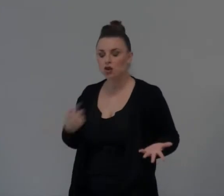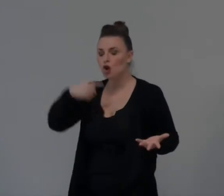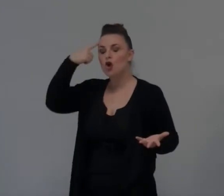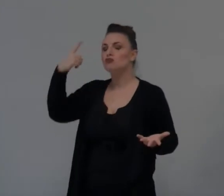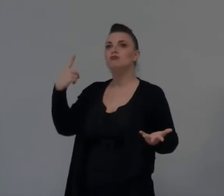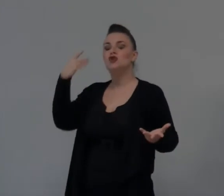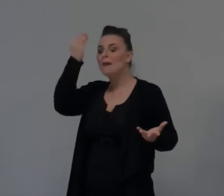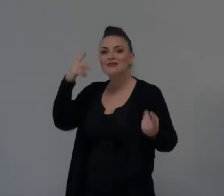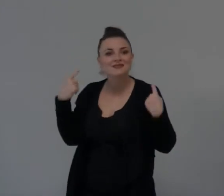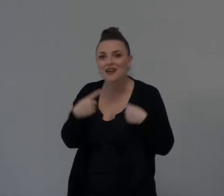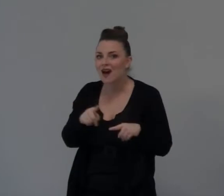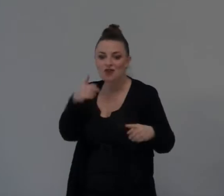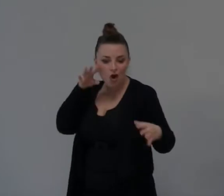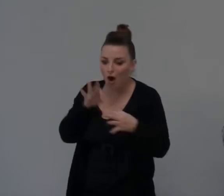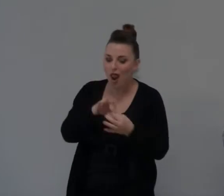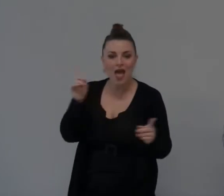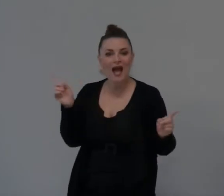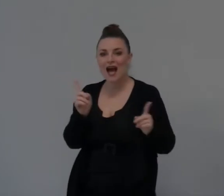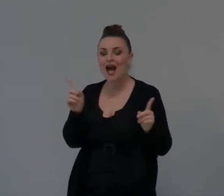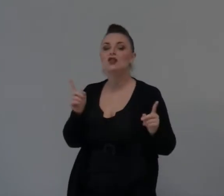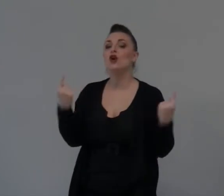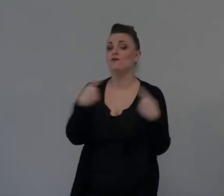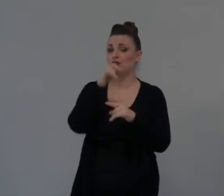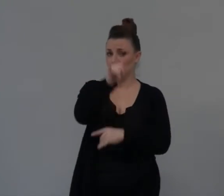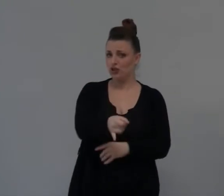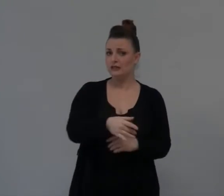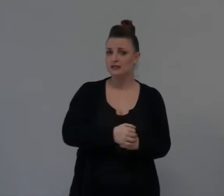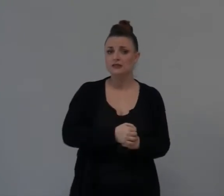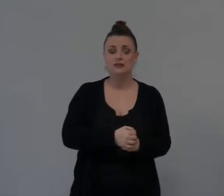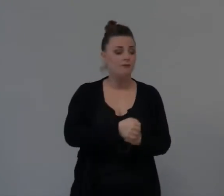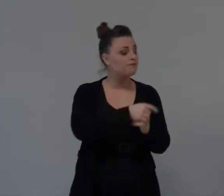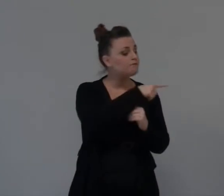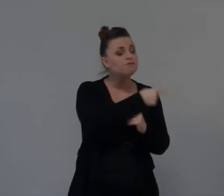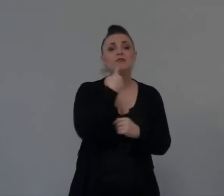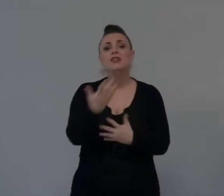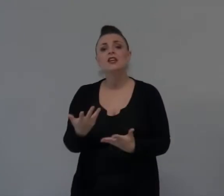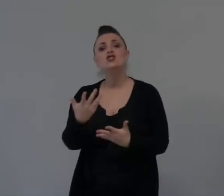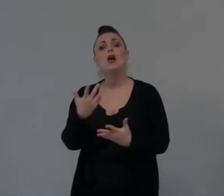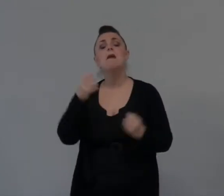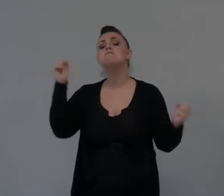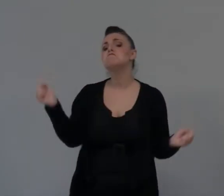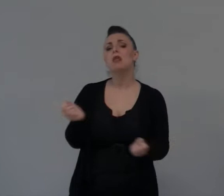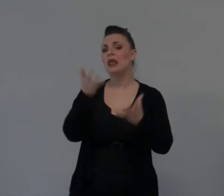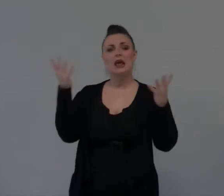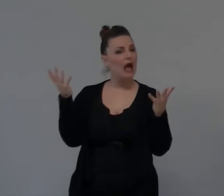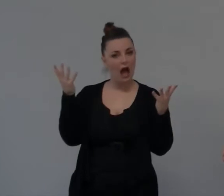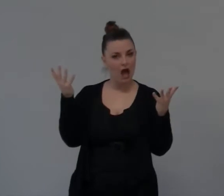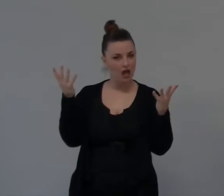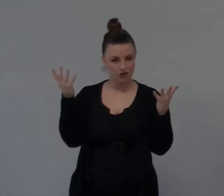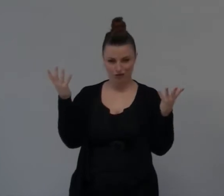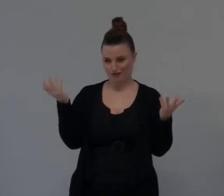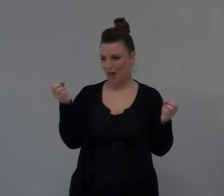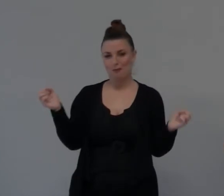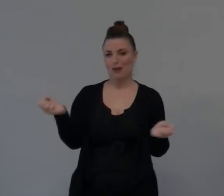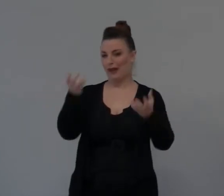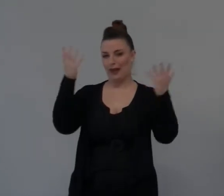la parola dice proprio che per caso, e era ironico, per caso, Ruth era finita a spigolare nel campo